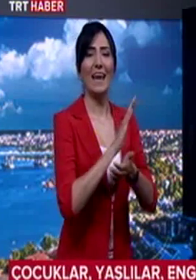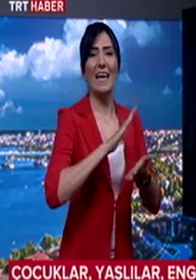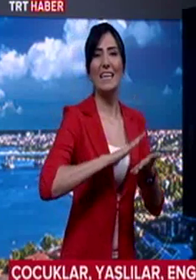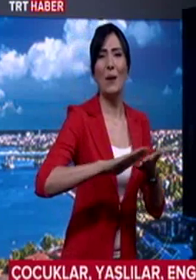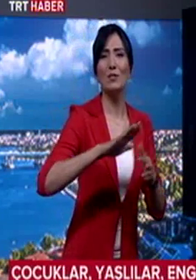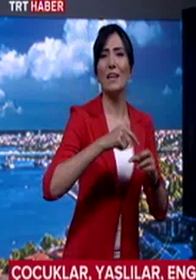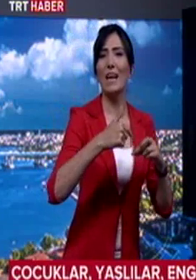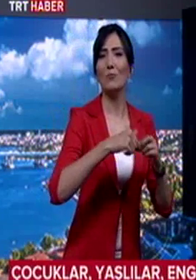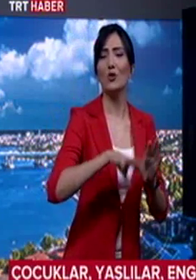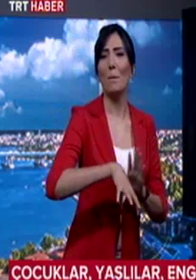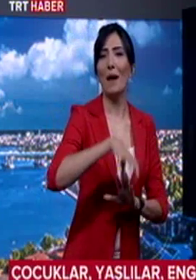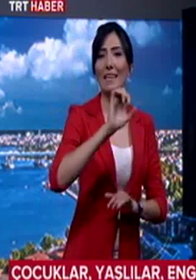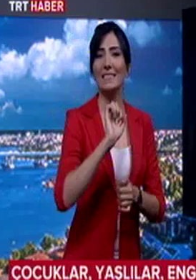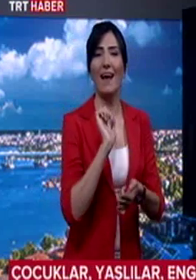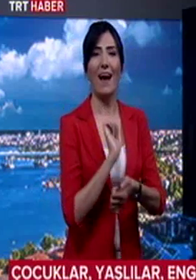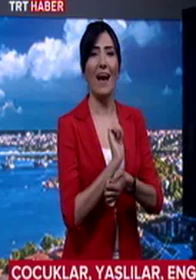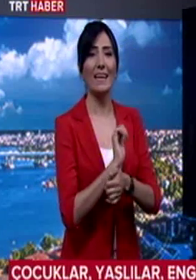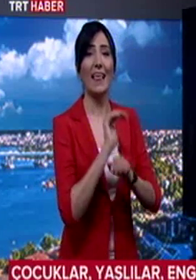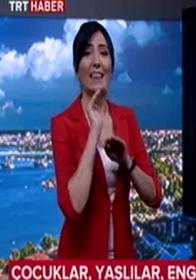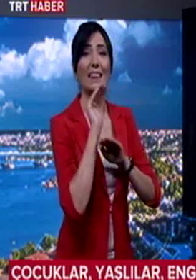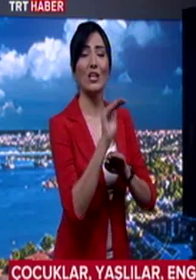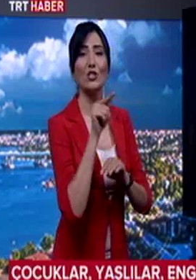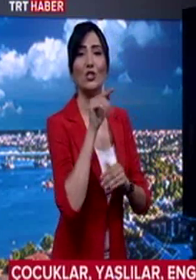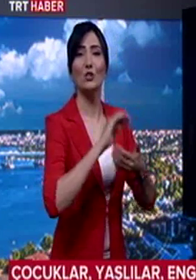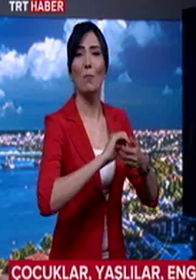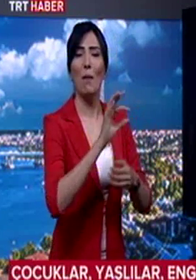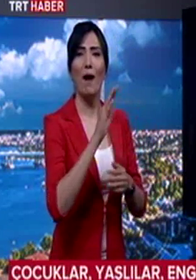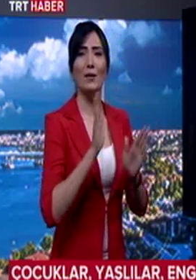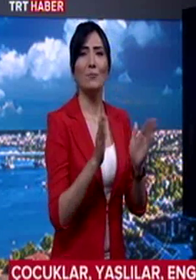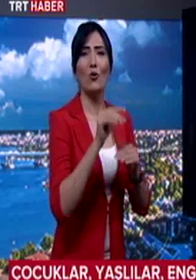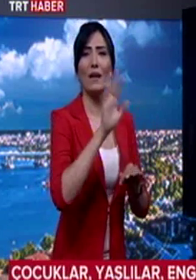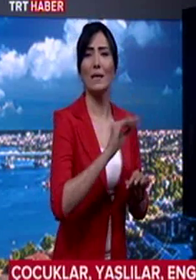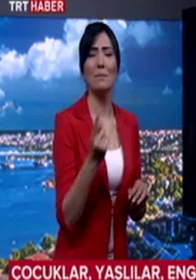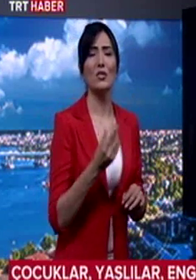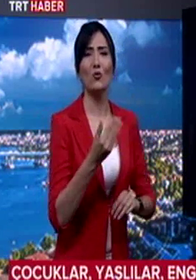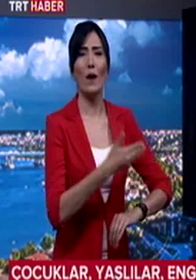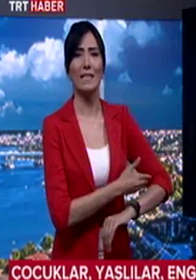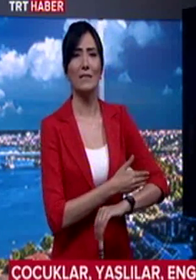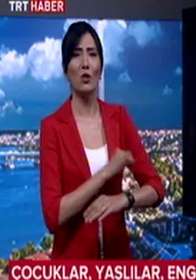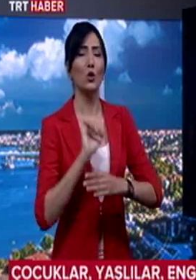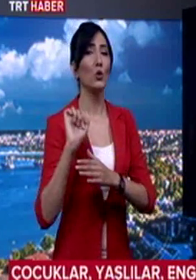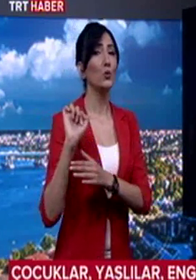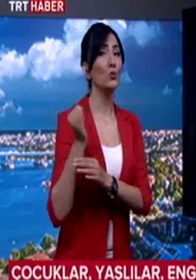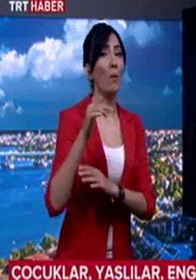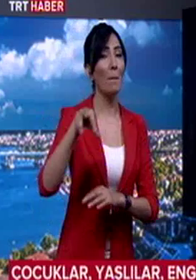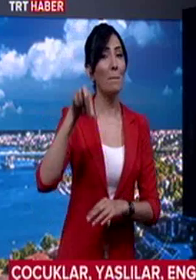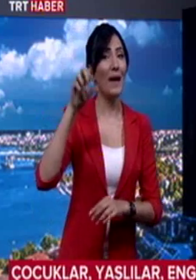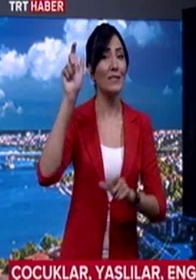rehabilitasyon merkezinden aile danışma bürolarına kadar birçok hizmeti uzman personellerle